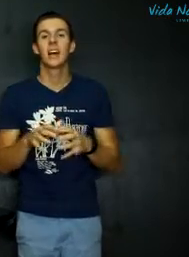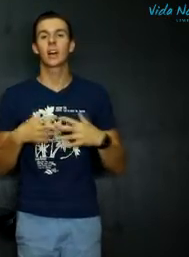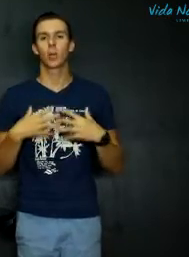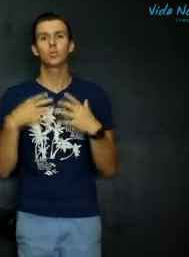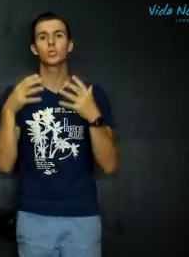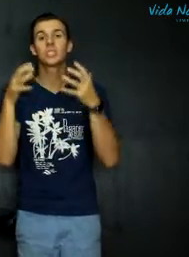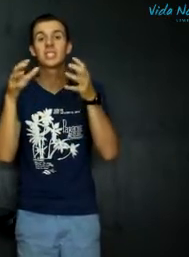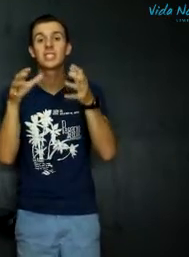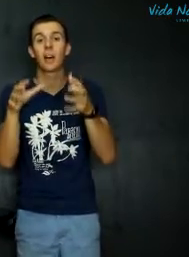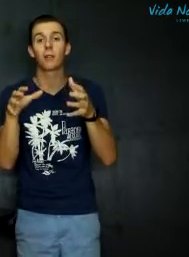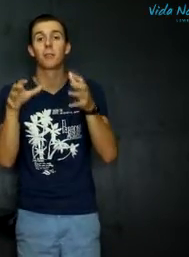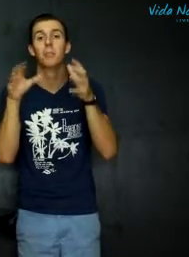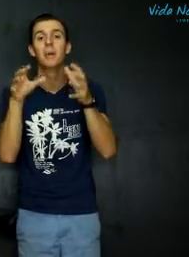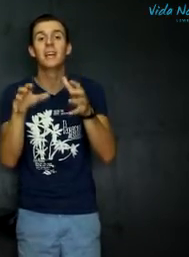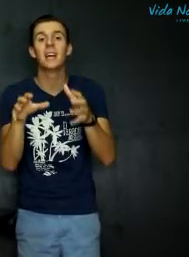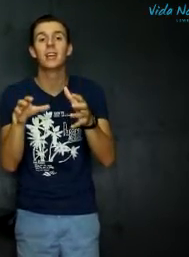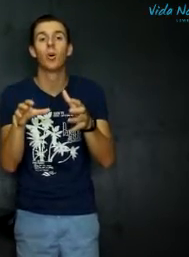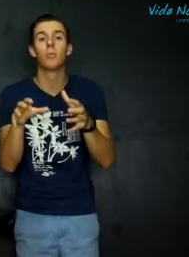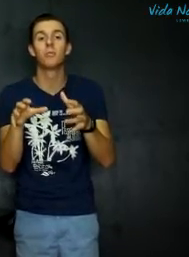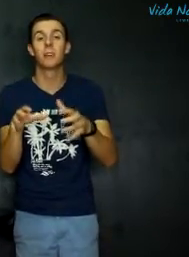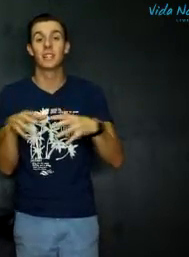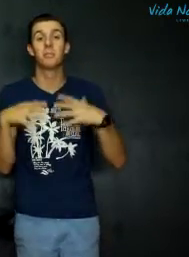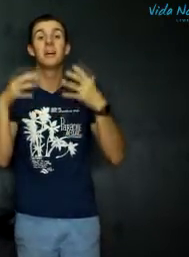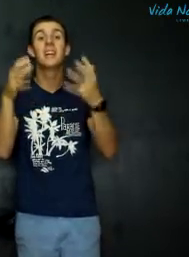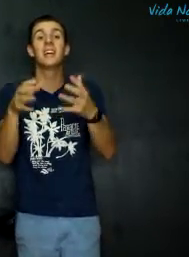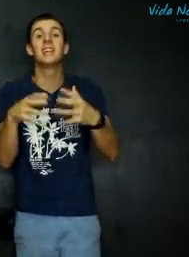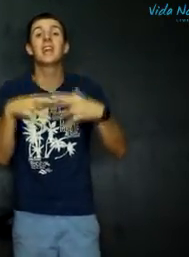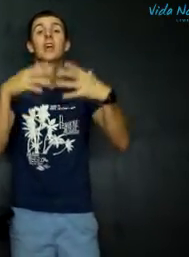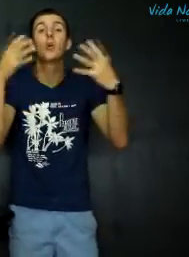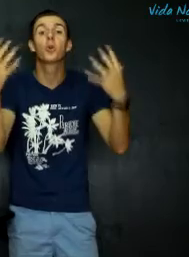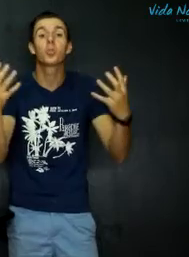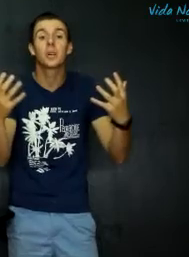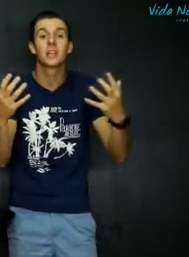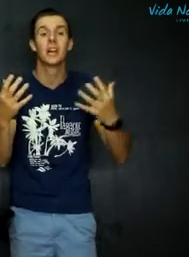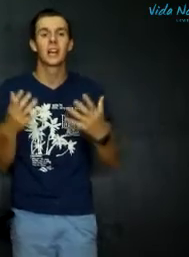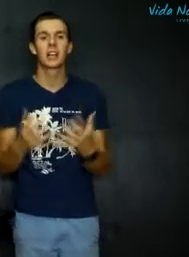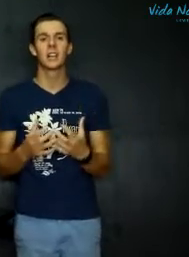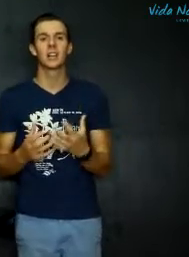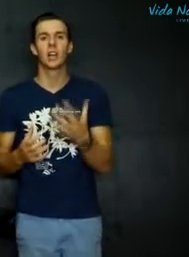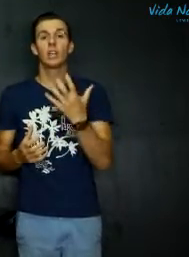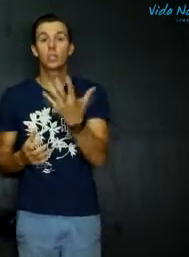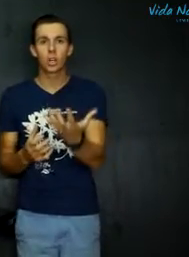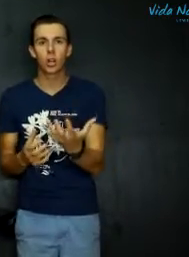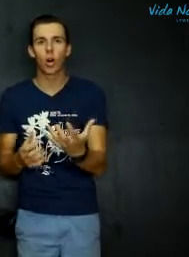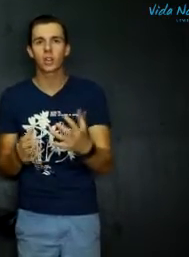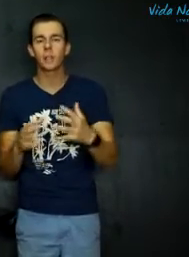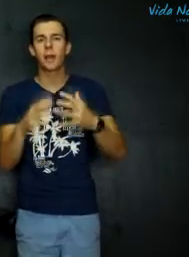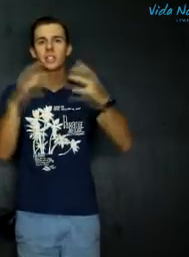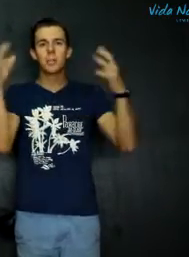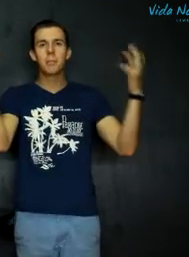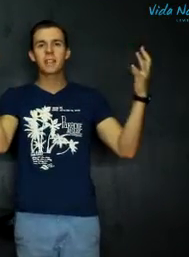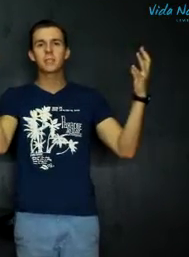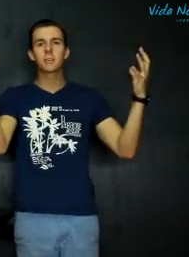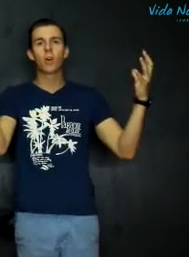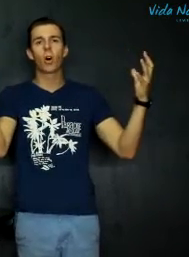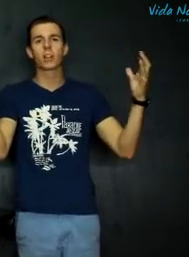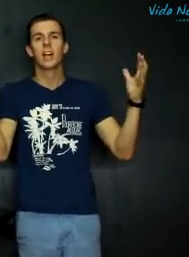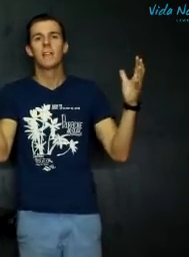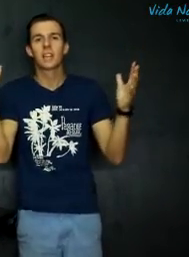kan ons ons self binne in hom vind binne in hierdie groot geheel. Soos a kaart imagine a massive kaart wat